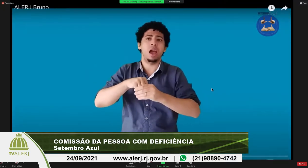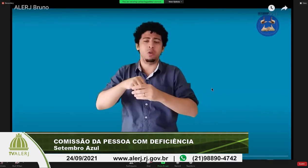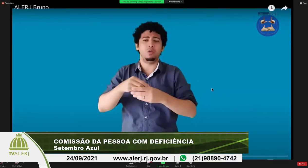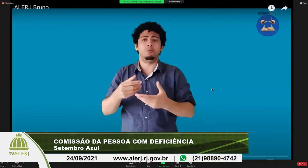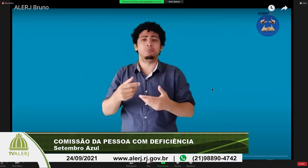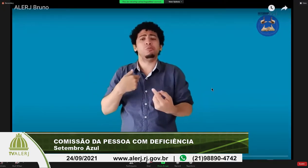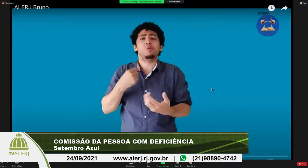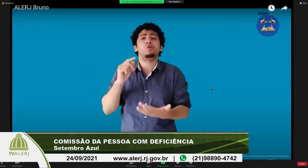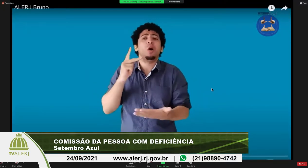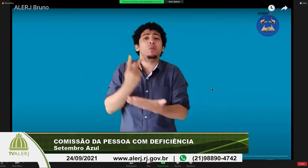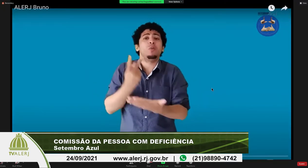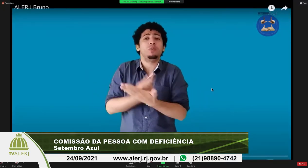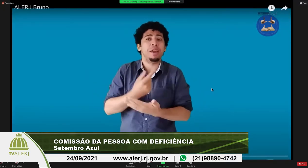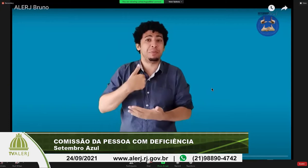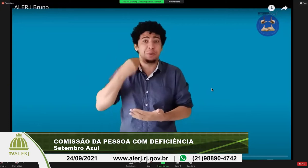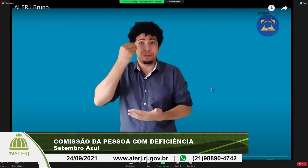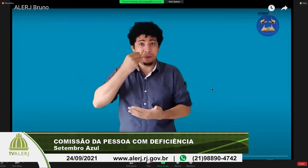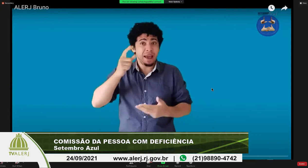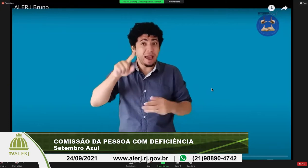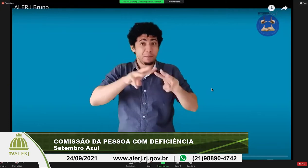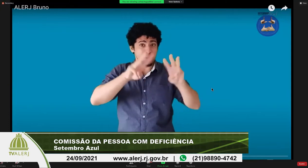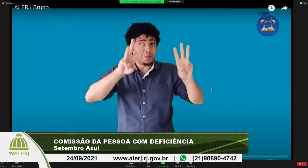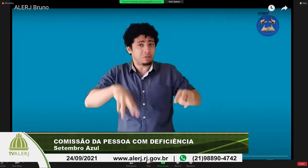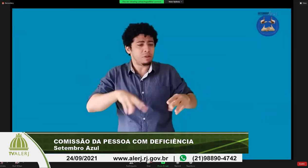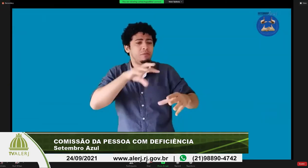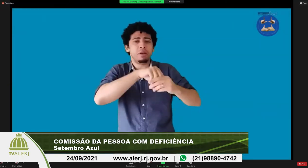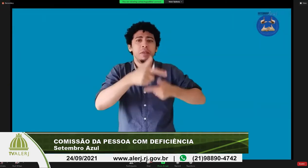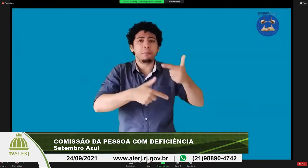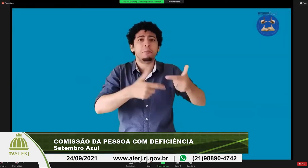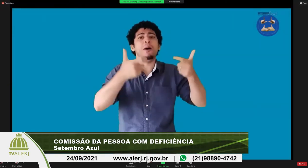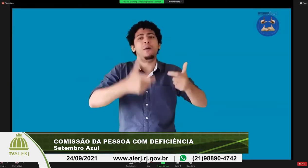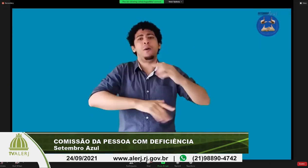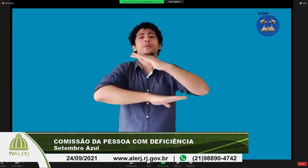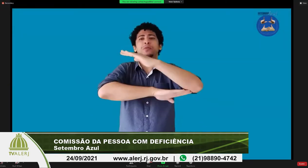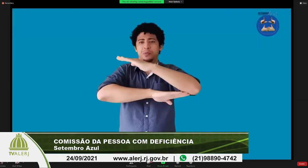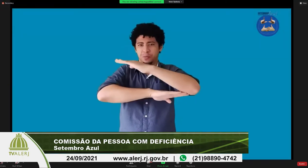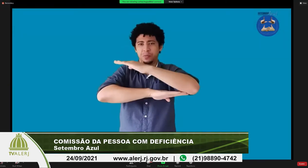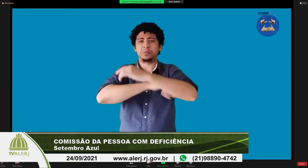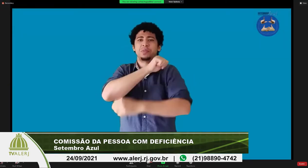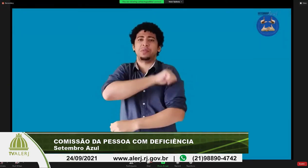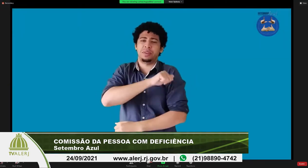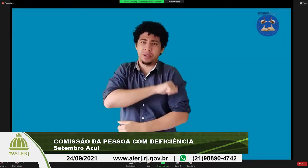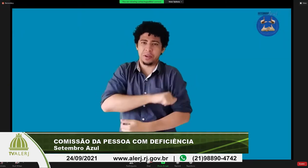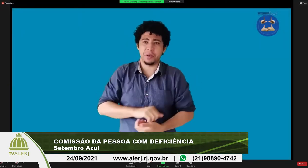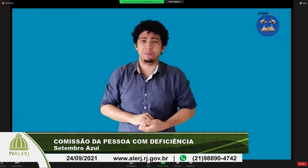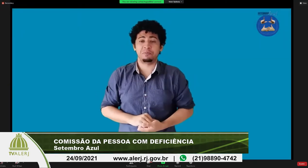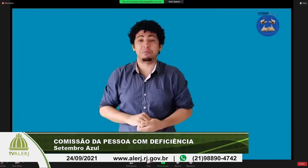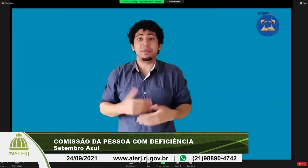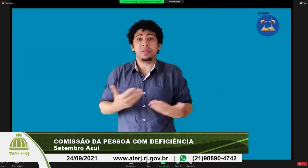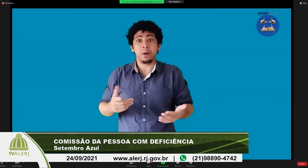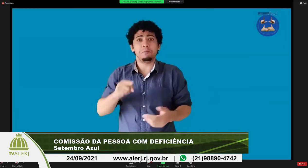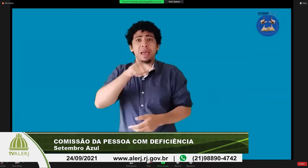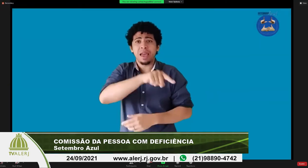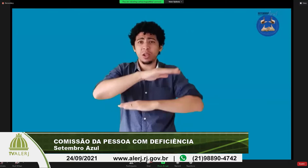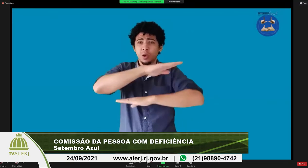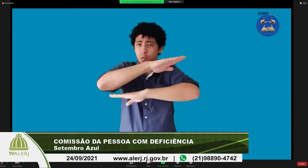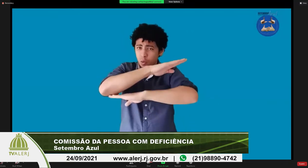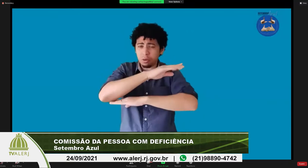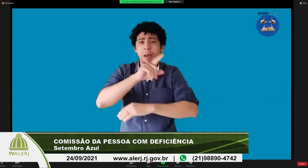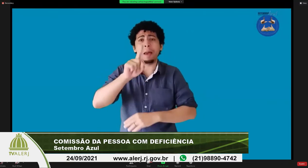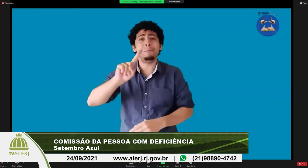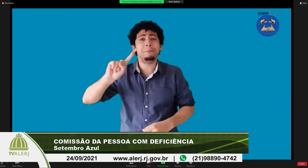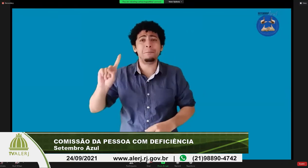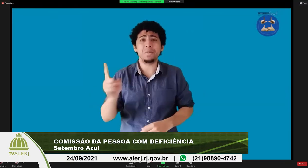aspectos da minha experiência ligados à acessibilidade atualmente eu tenho experiência em trabalhos